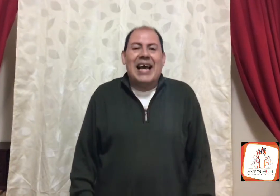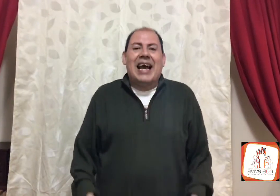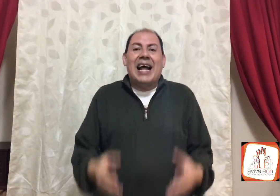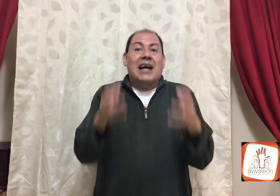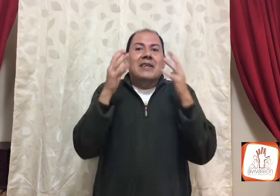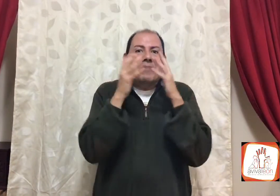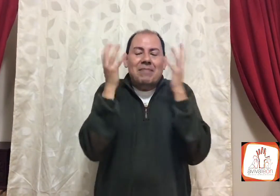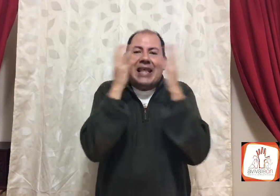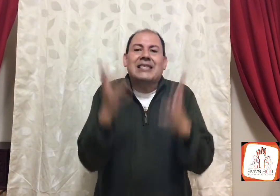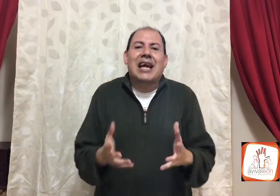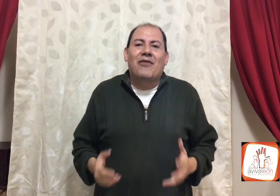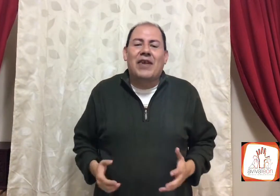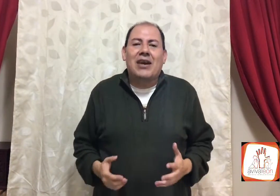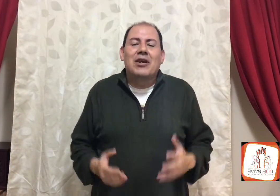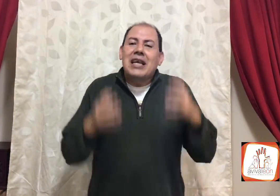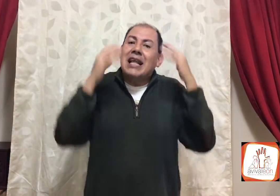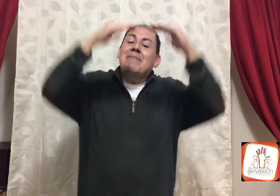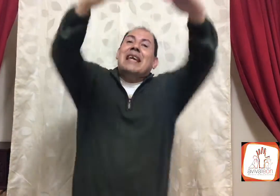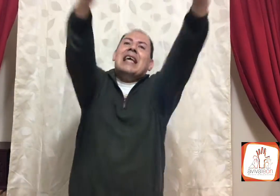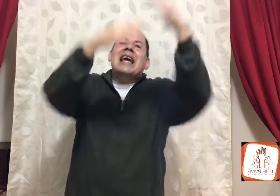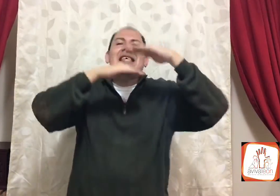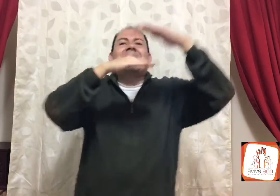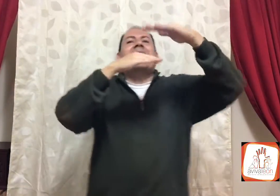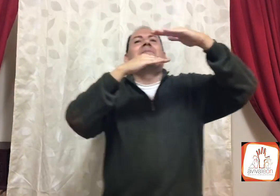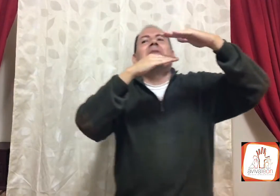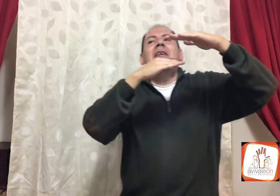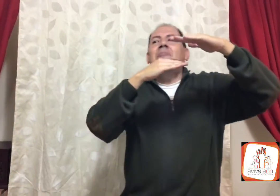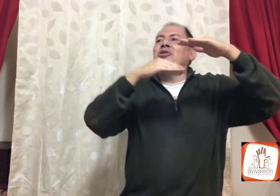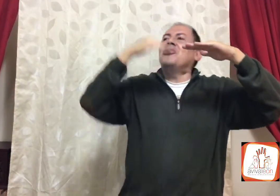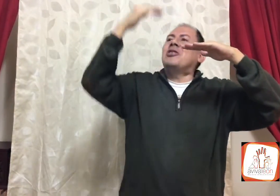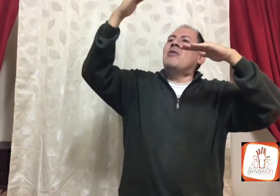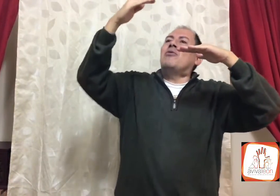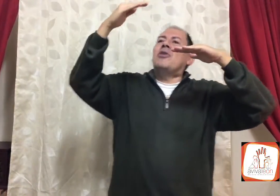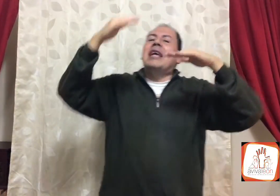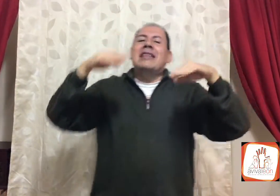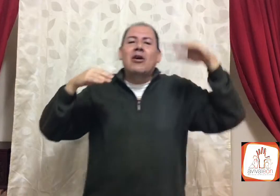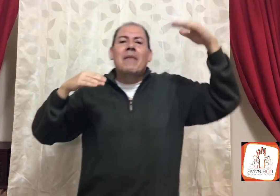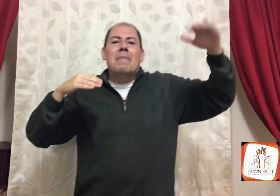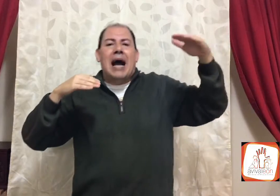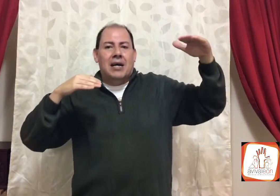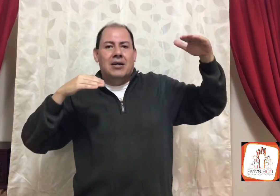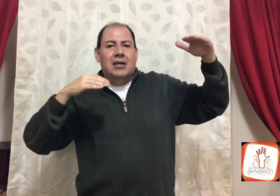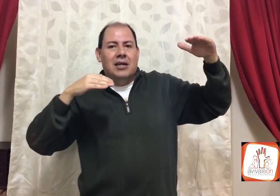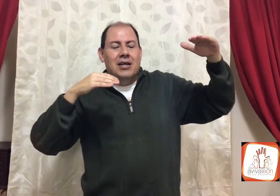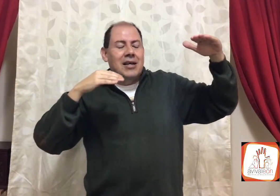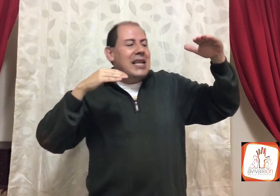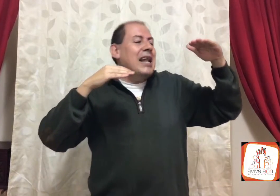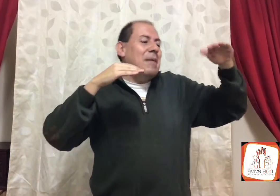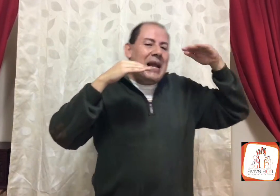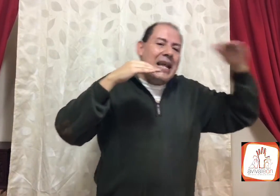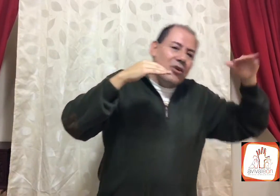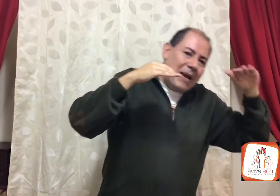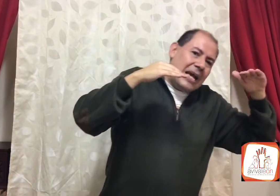Guadalajara, me da escalofrío, y el Micaía dice, pues yo no tengo autoridad, tengo mamá, y a la mamá le robé,